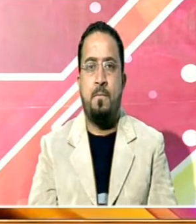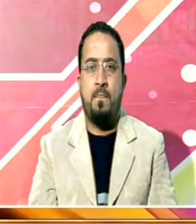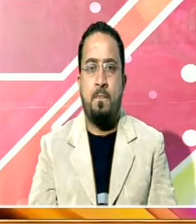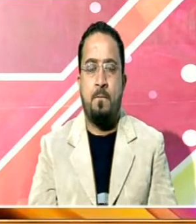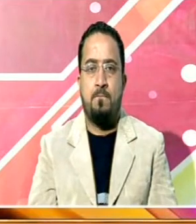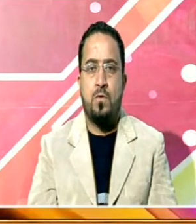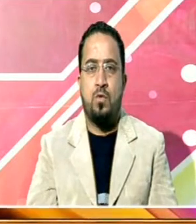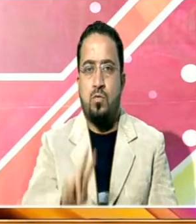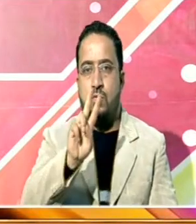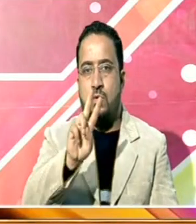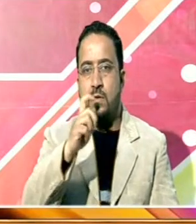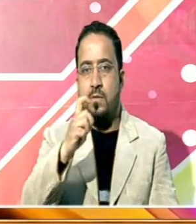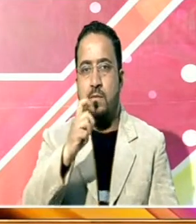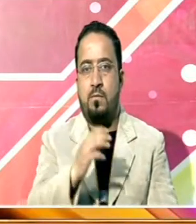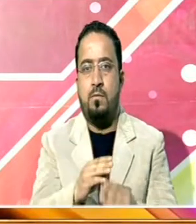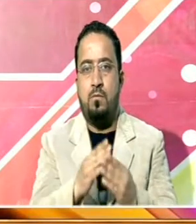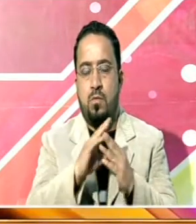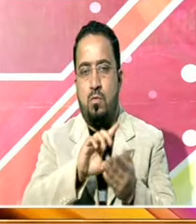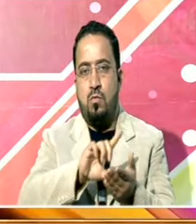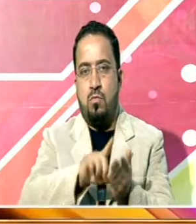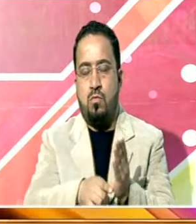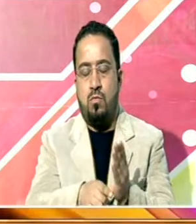ستائیس پی شب میں منا جاتی ہے